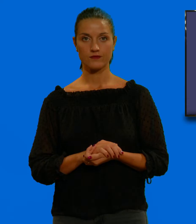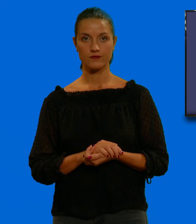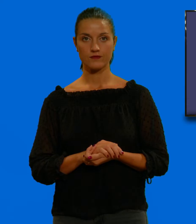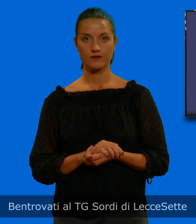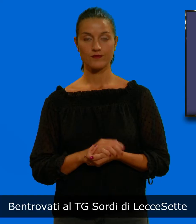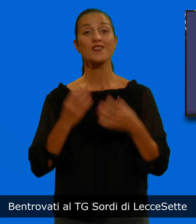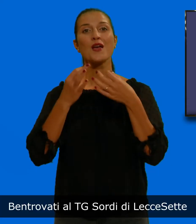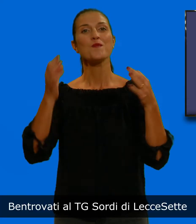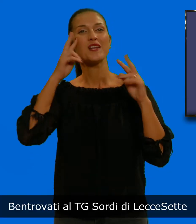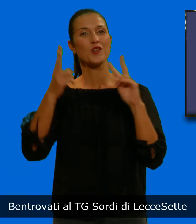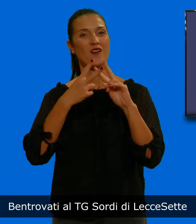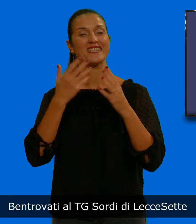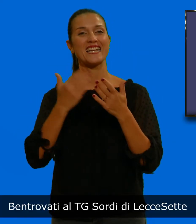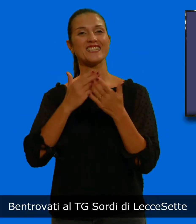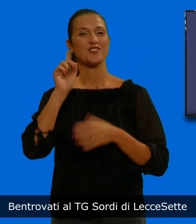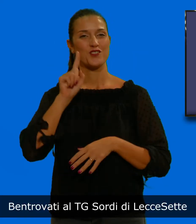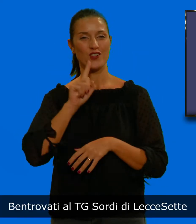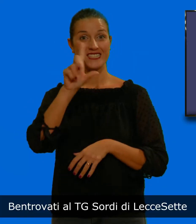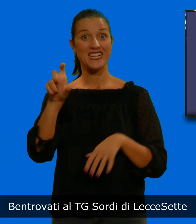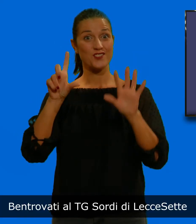Ben trovati al Tg Sordi di Lecce 7.